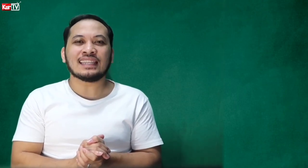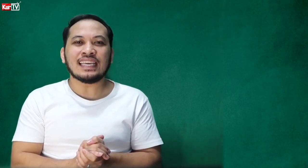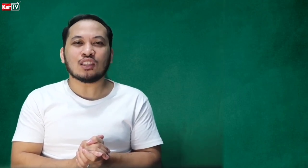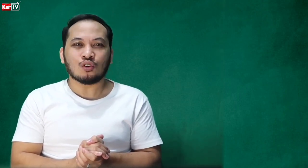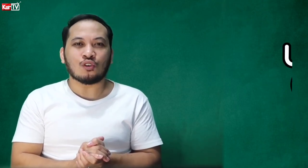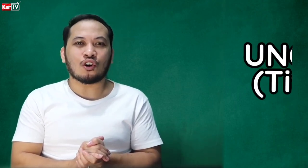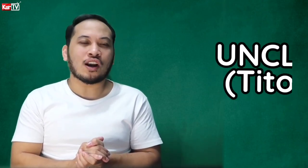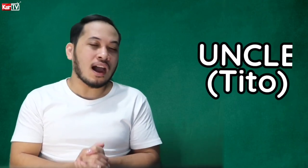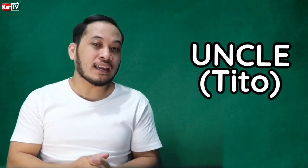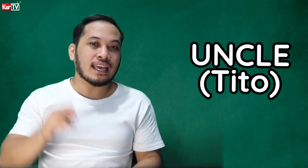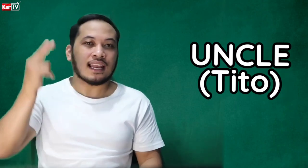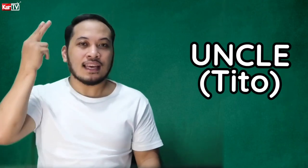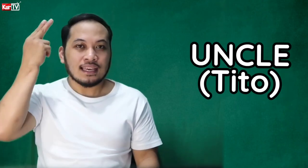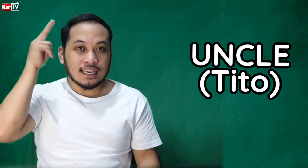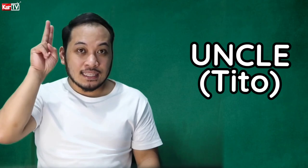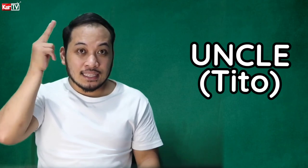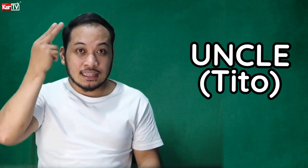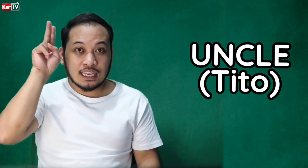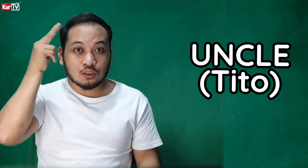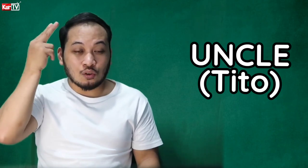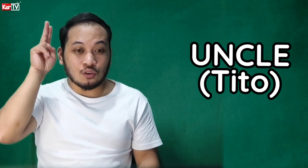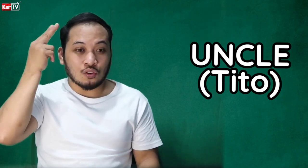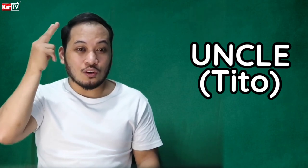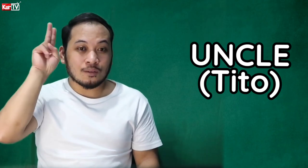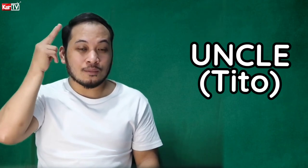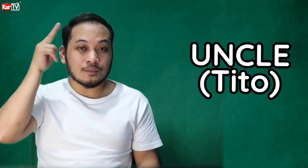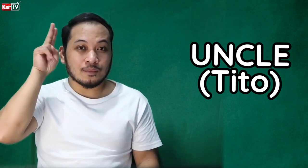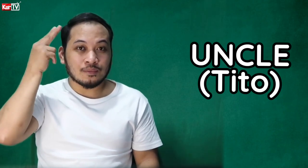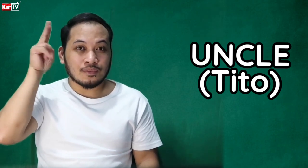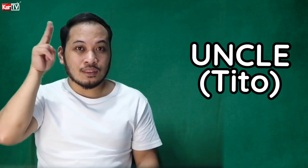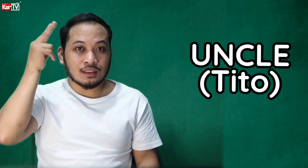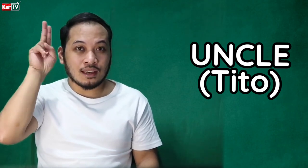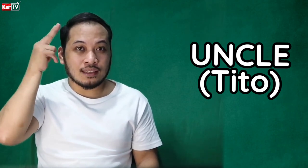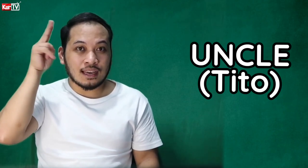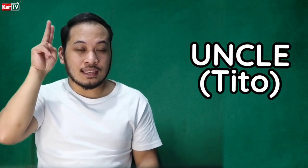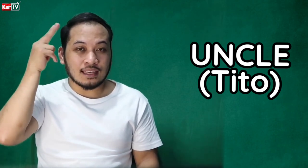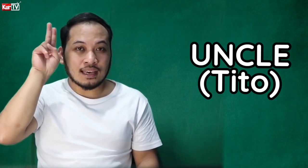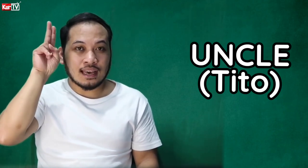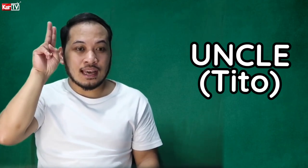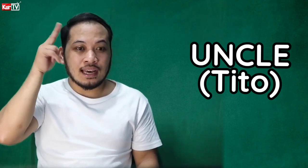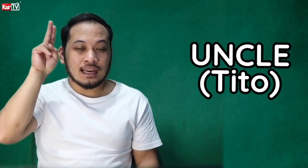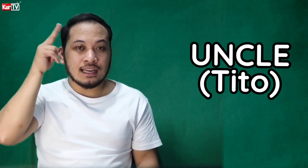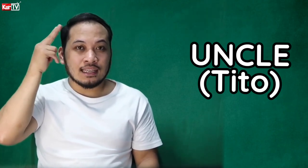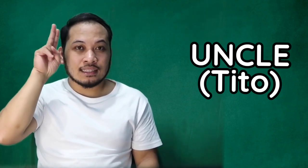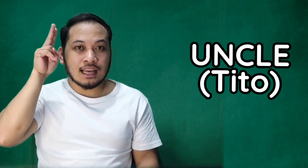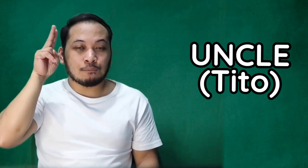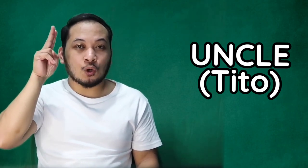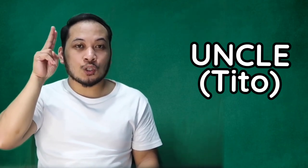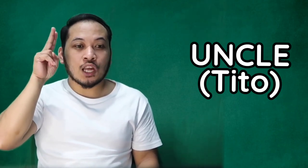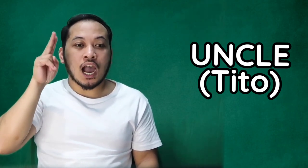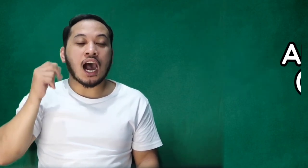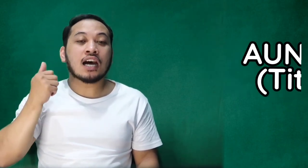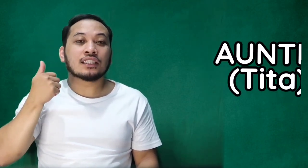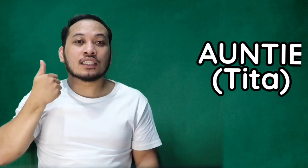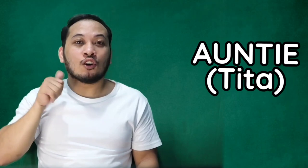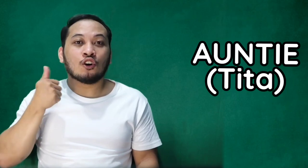tito or uncle. Tito. Ayan. Tapos, aunt o